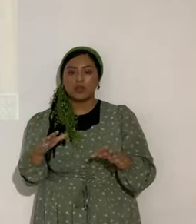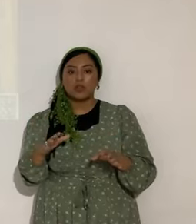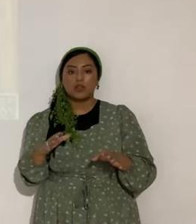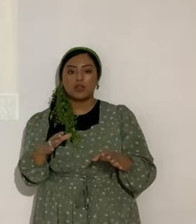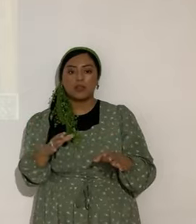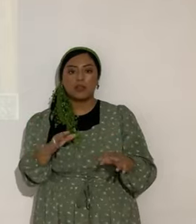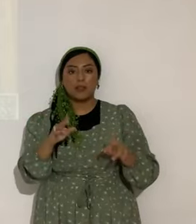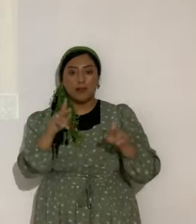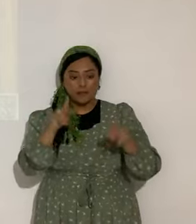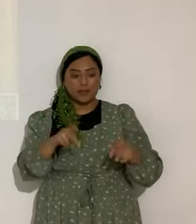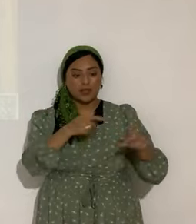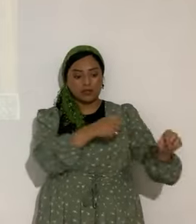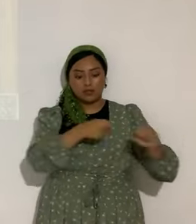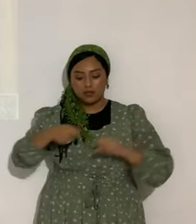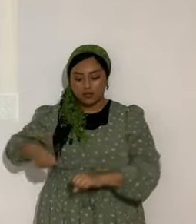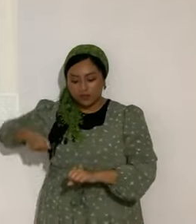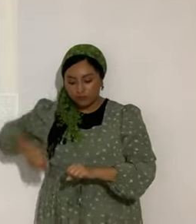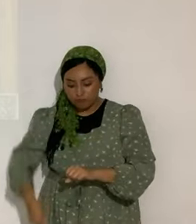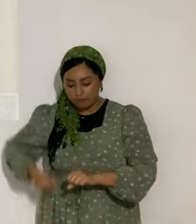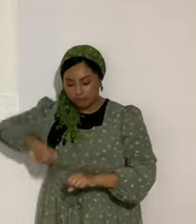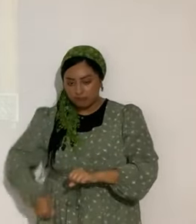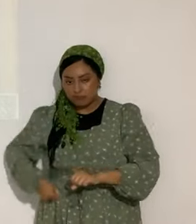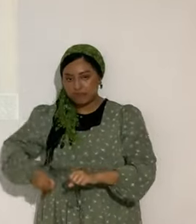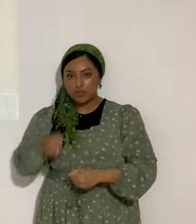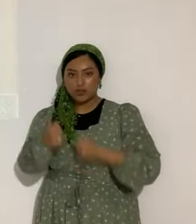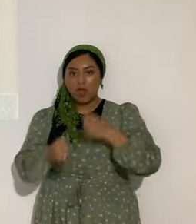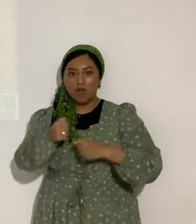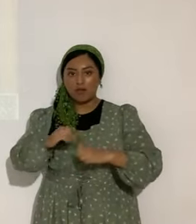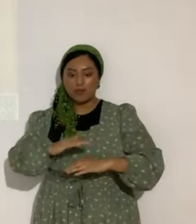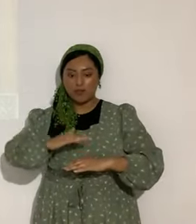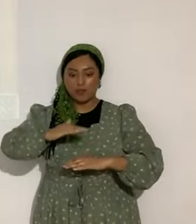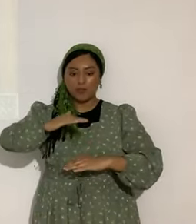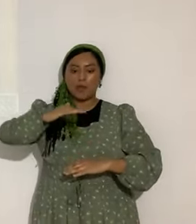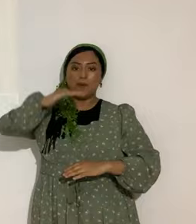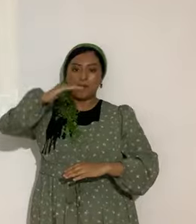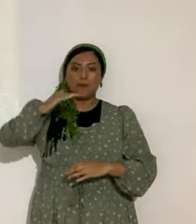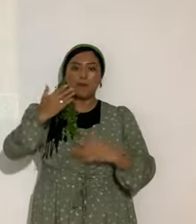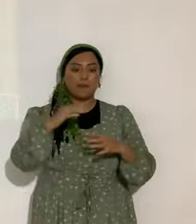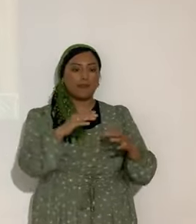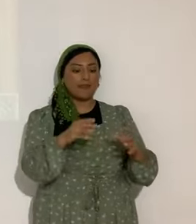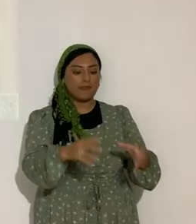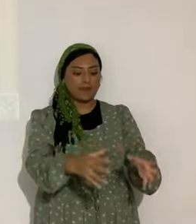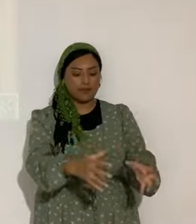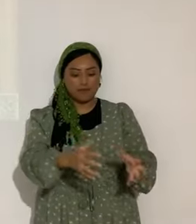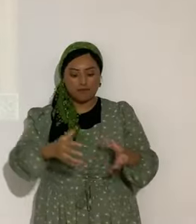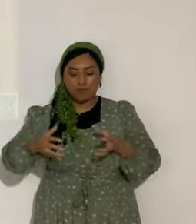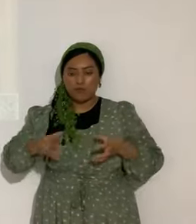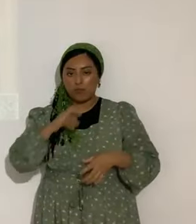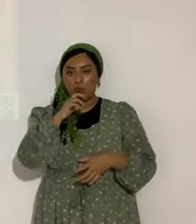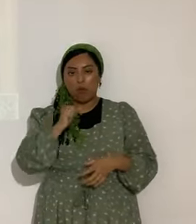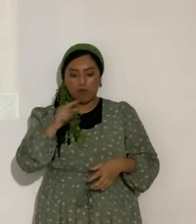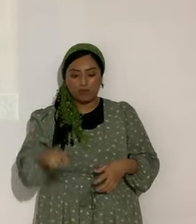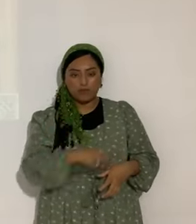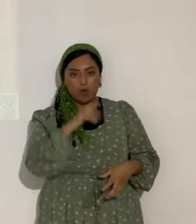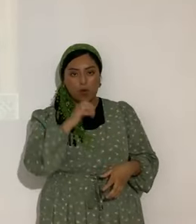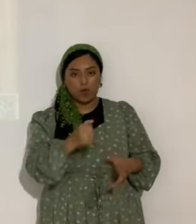conoce aquí como gato. Empezó a levantar el carro. Saca la llanta ponchada. Y a la hora de